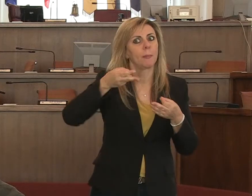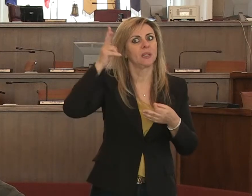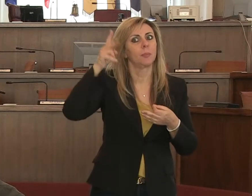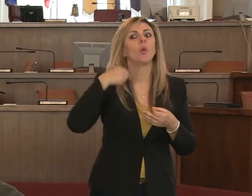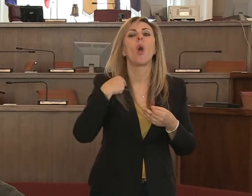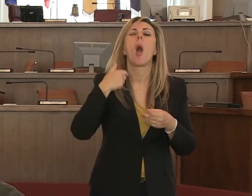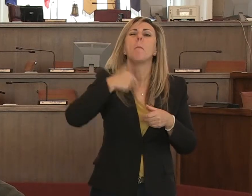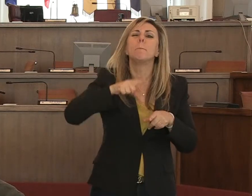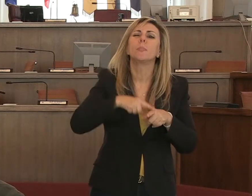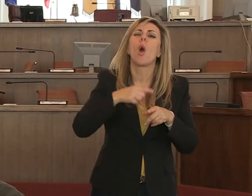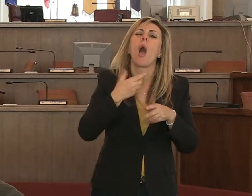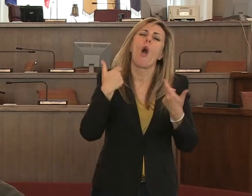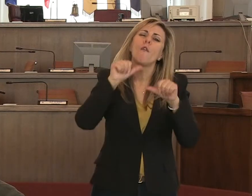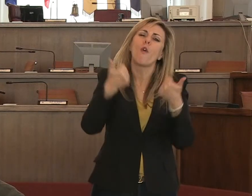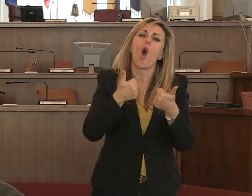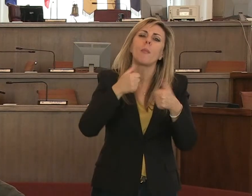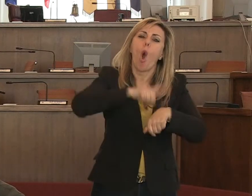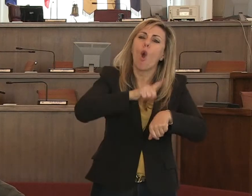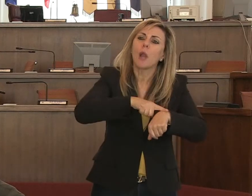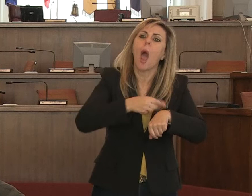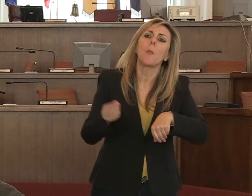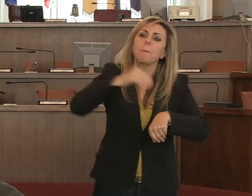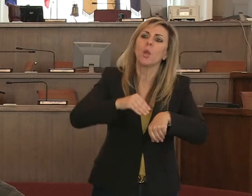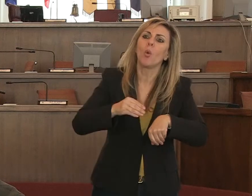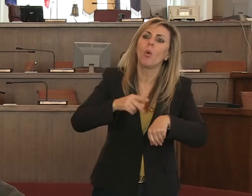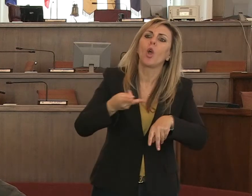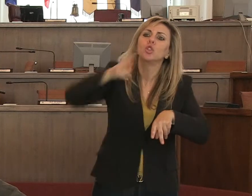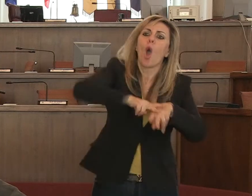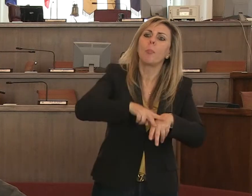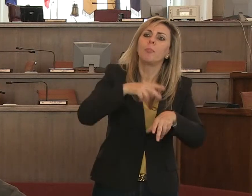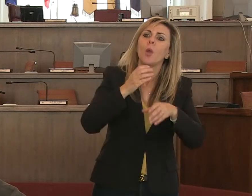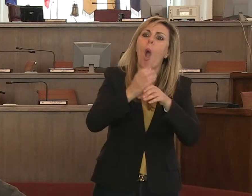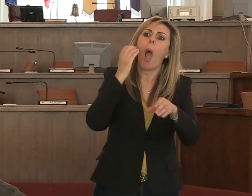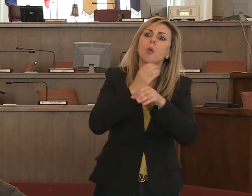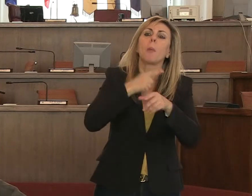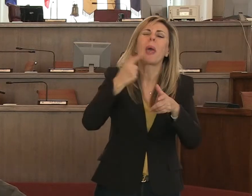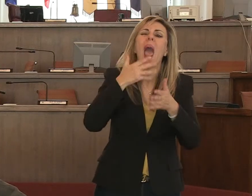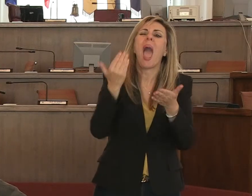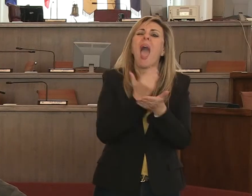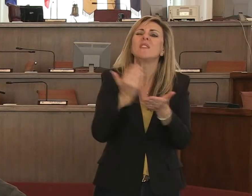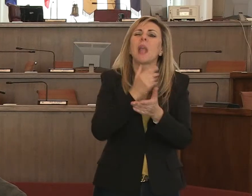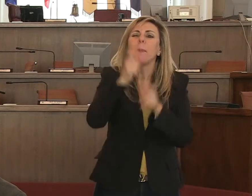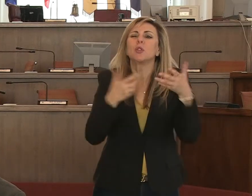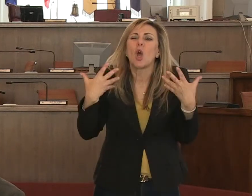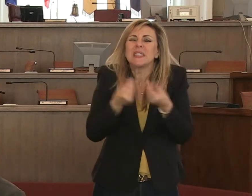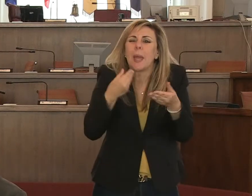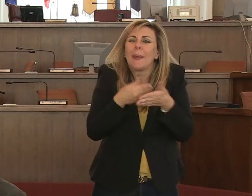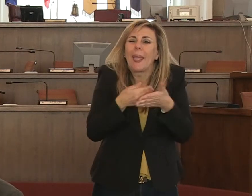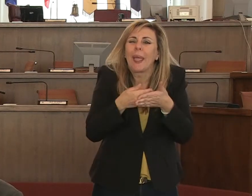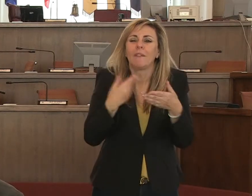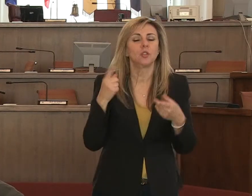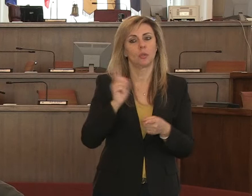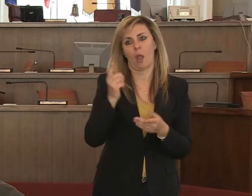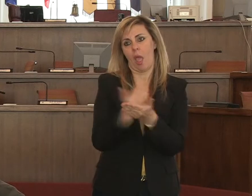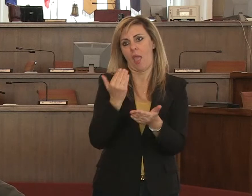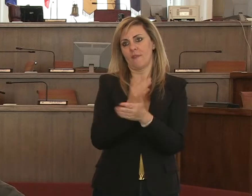delle corse bis qualora eh si verificassero dei problemi di affollamento sulle corse rimaste. Quindi eh è stato privilegiata